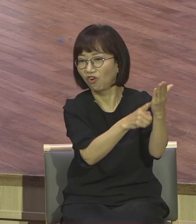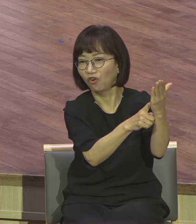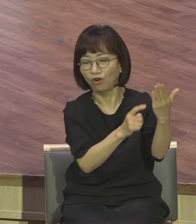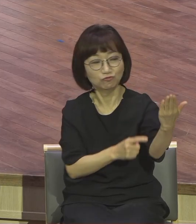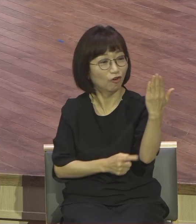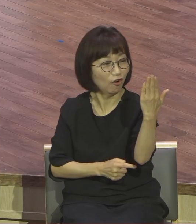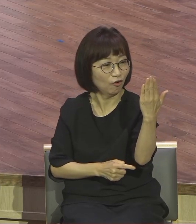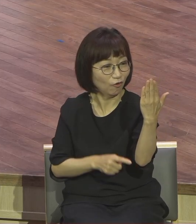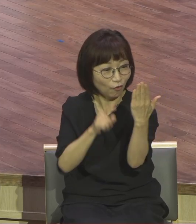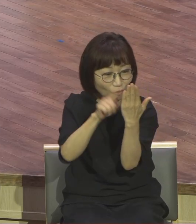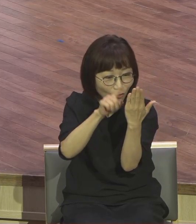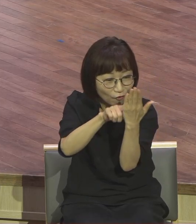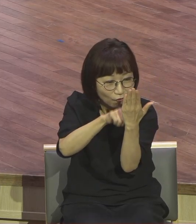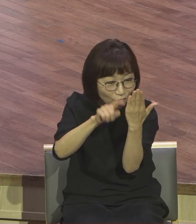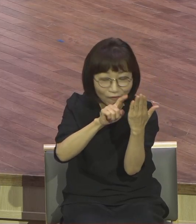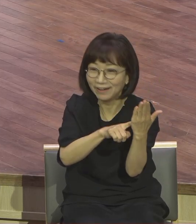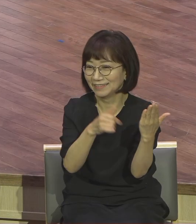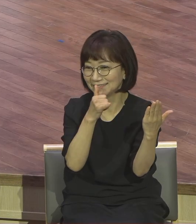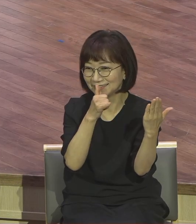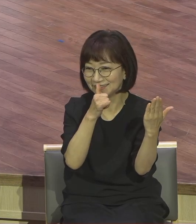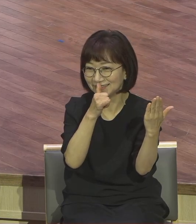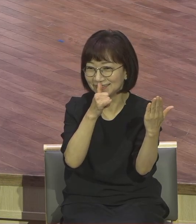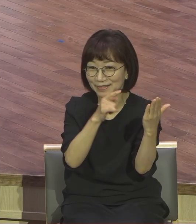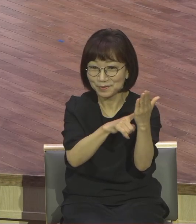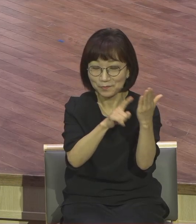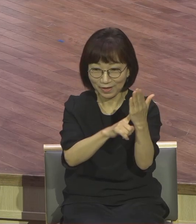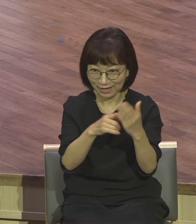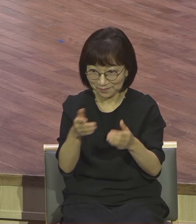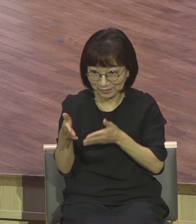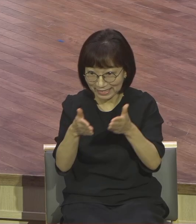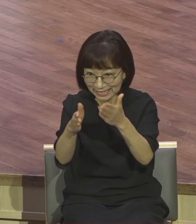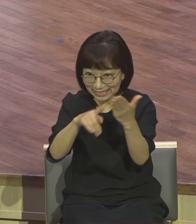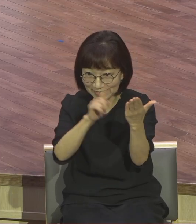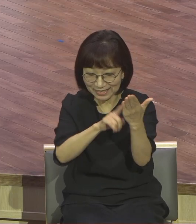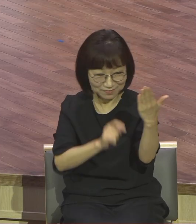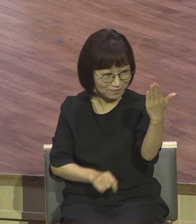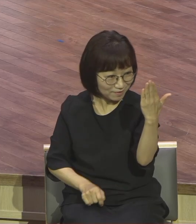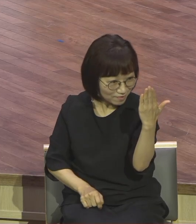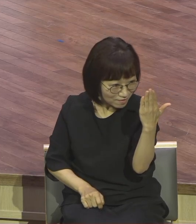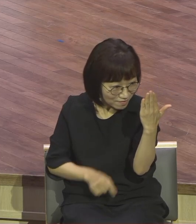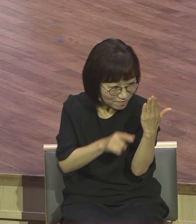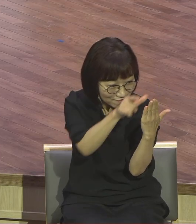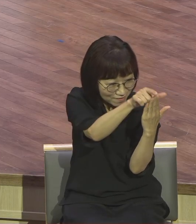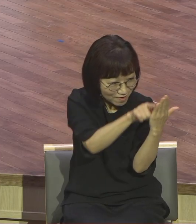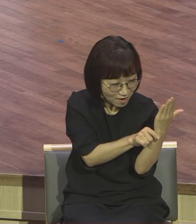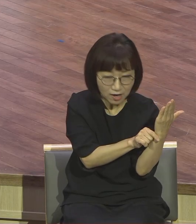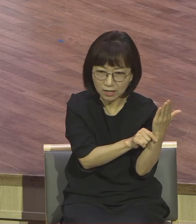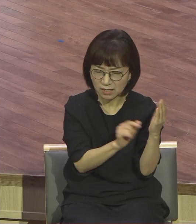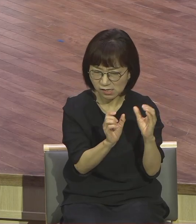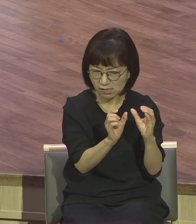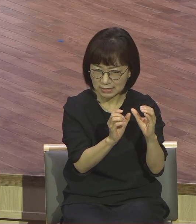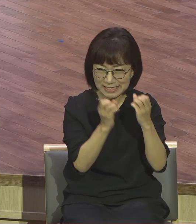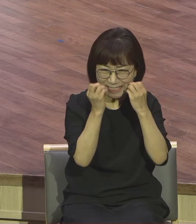네비게이션 업체가 먼저 뭐요? 실시간으로 자기들이 업데이트해서 나눠주는 겁니다.